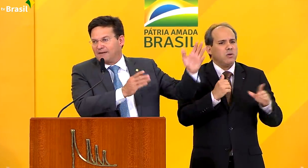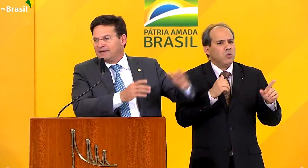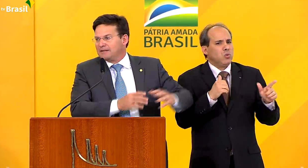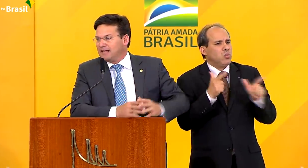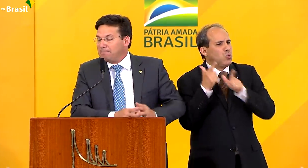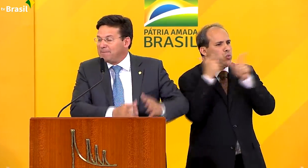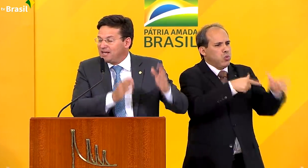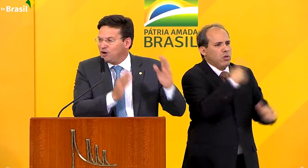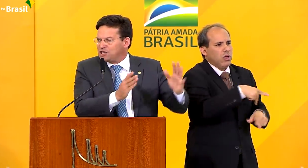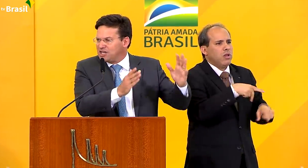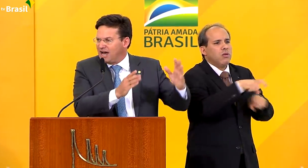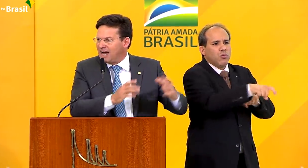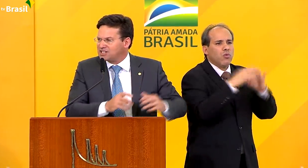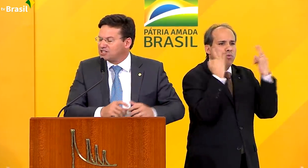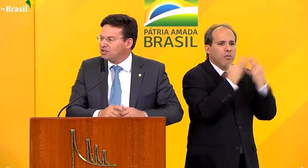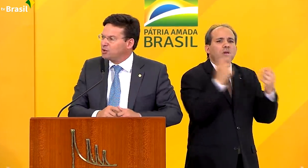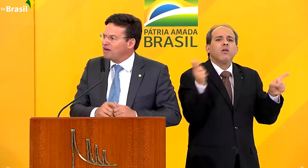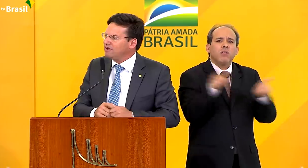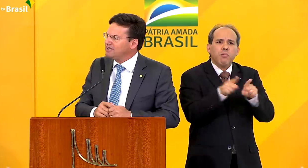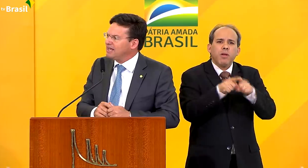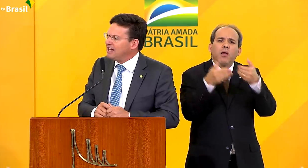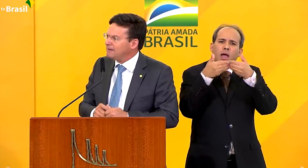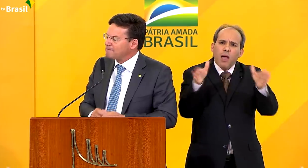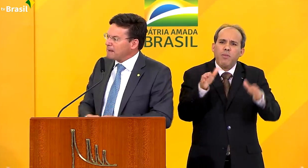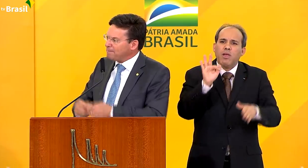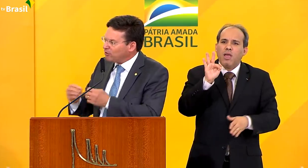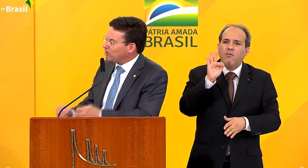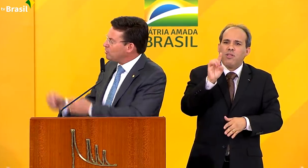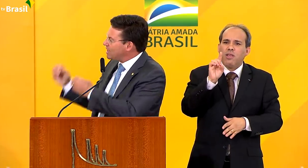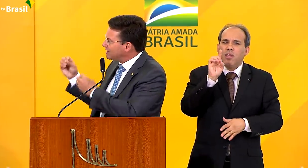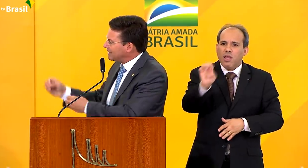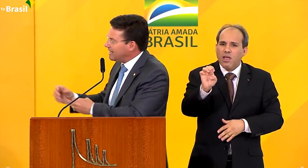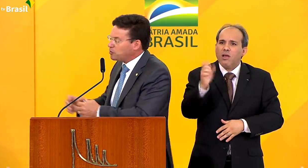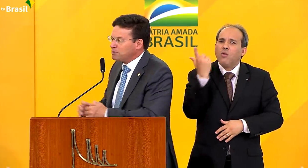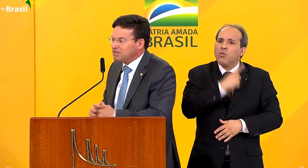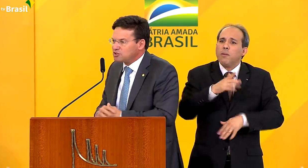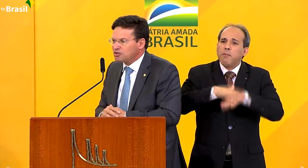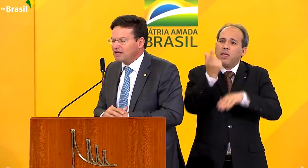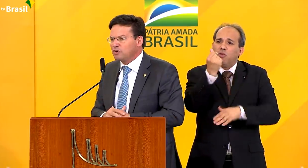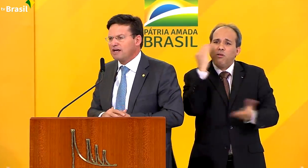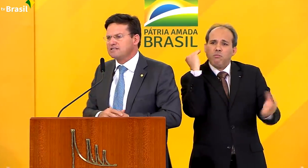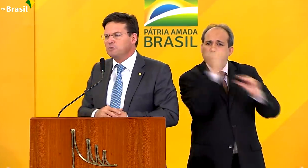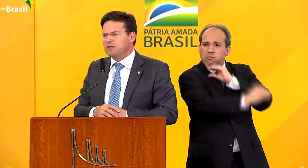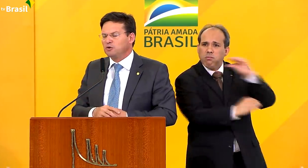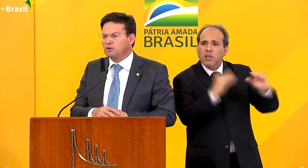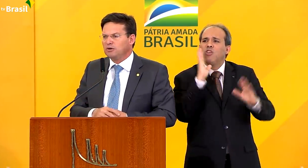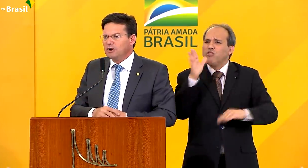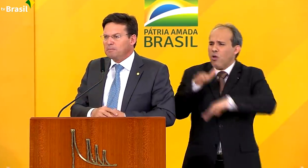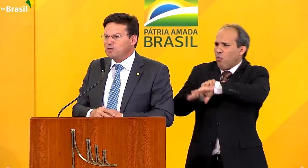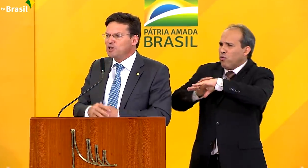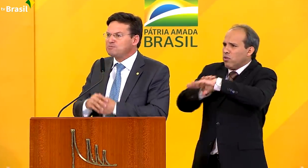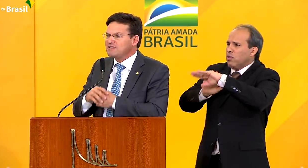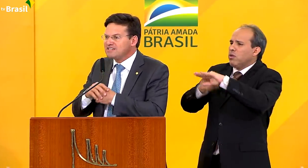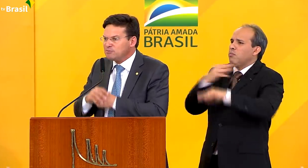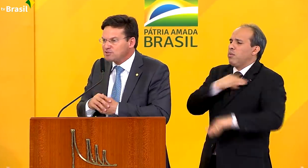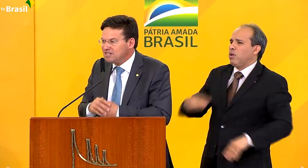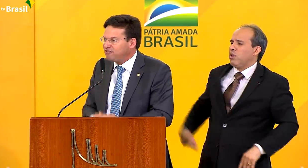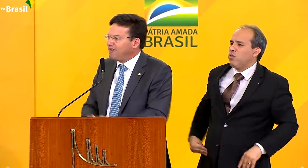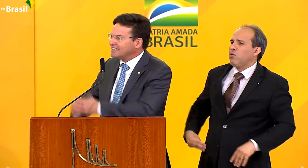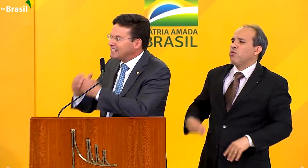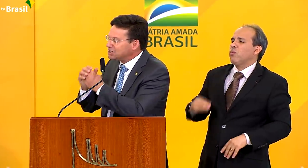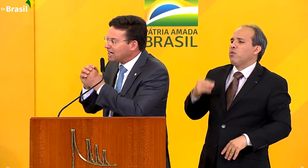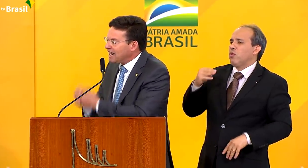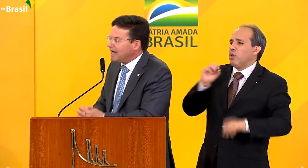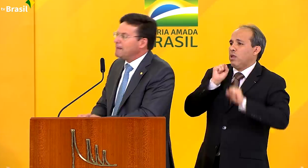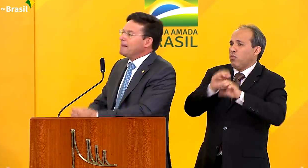destravar bilhões de reais que estão no FNDE, pauta que eu já tratei com o ministro da Educação, Milton, pois nós precisamos,